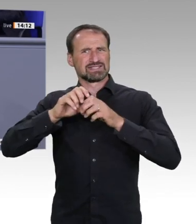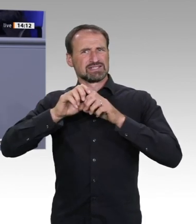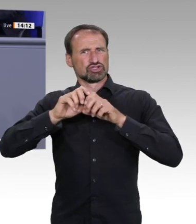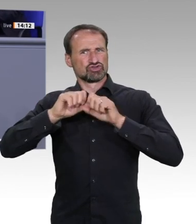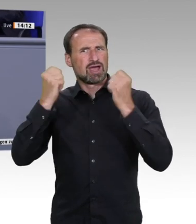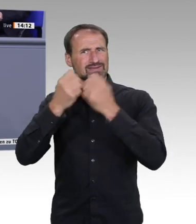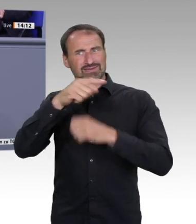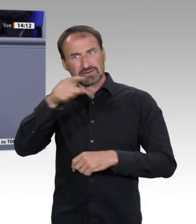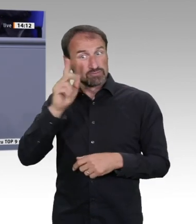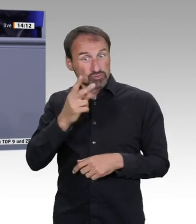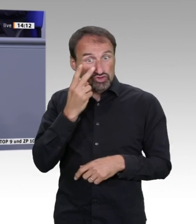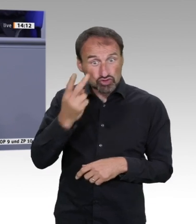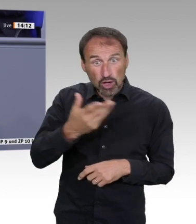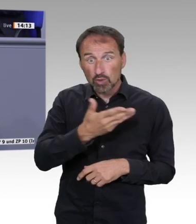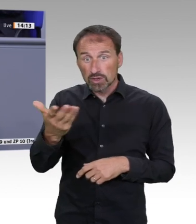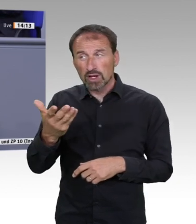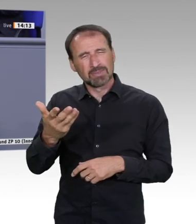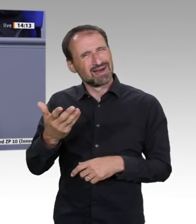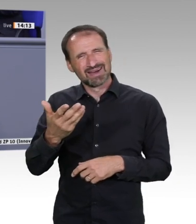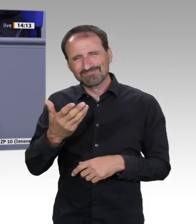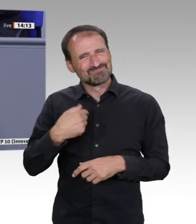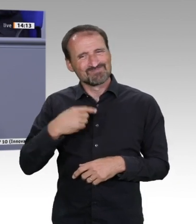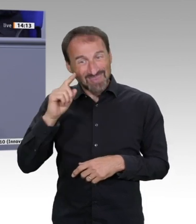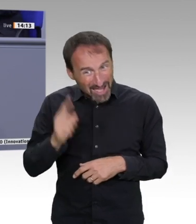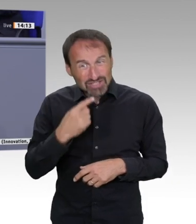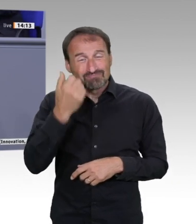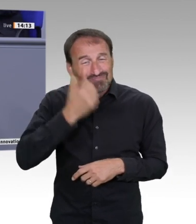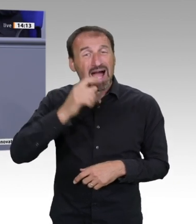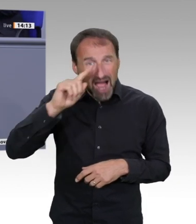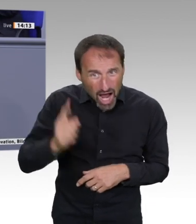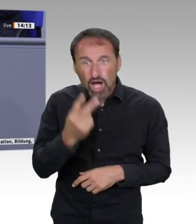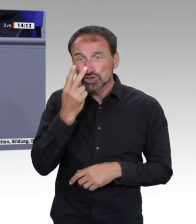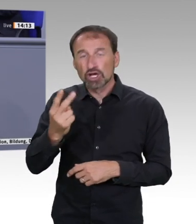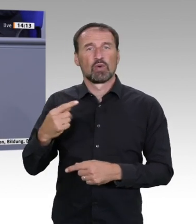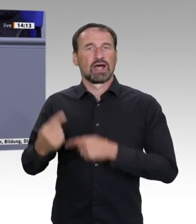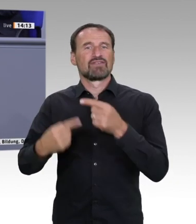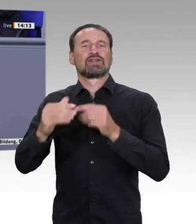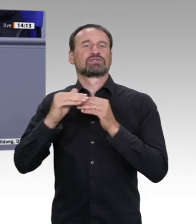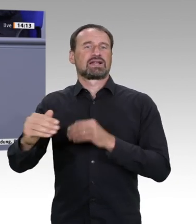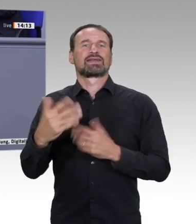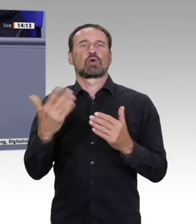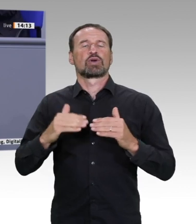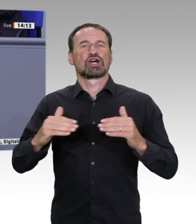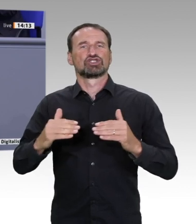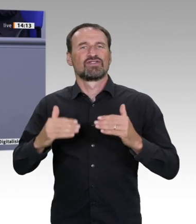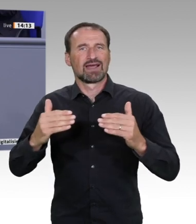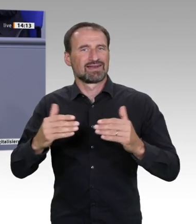oder Kobalt beispielsweise abzubauen? Also das sind alles Themen, die auch mit Nachhaltigkeit zu tun haben.